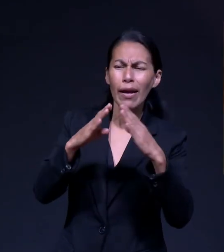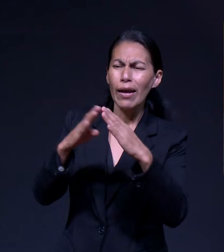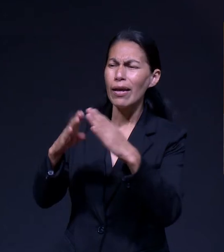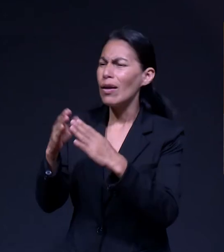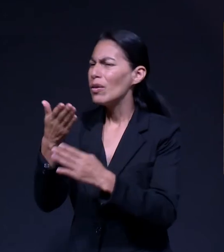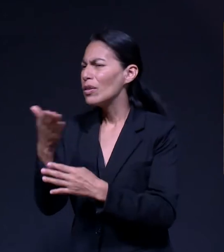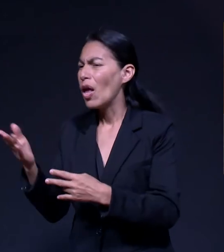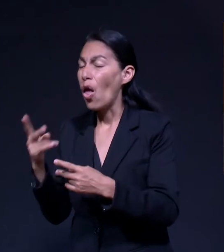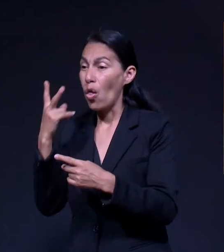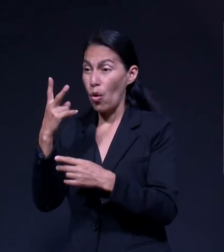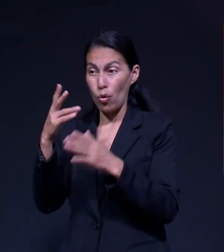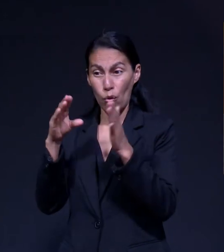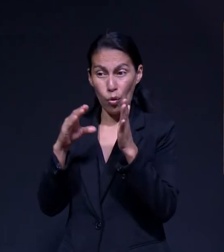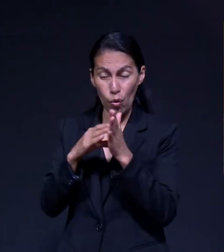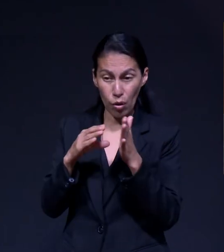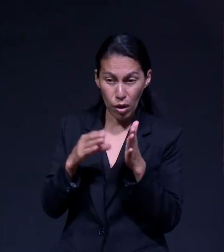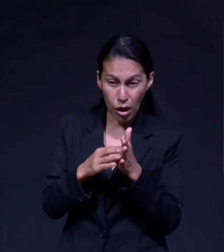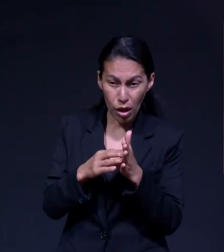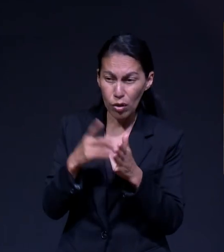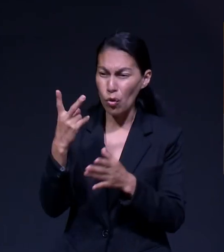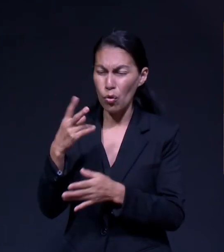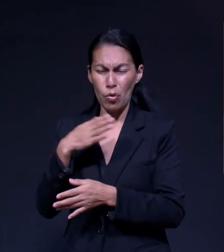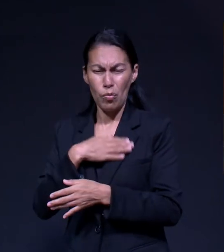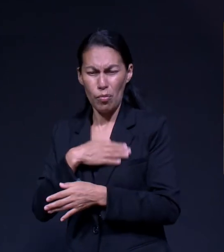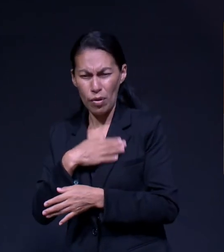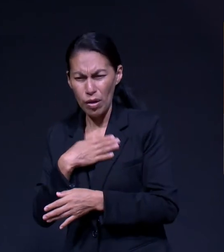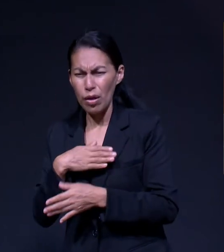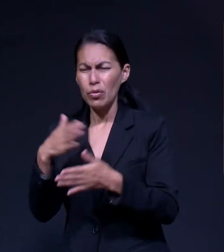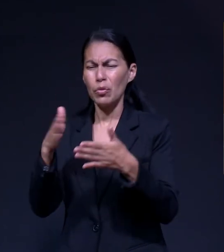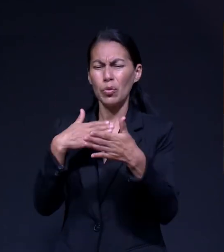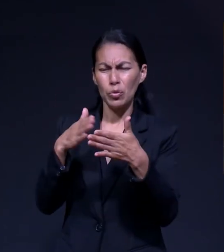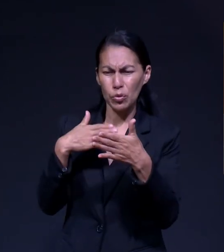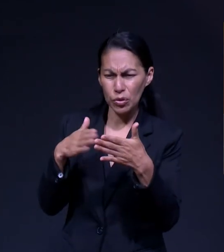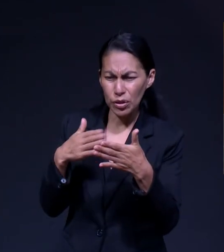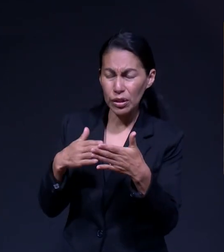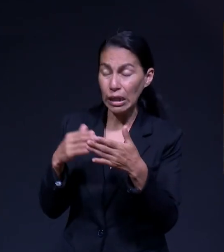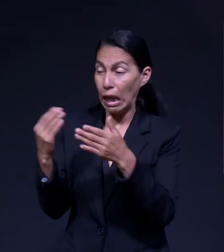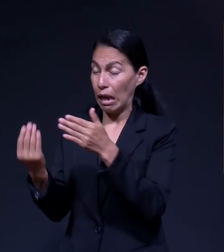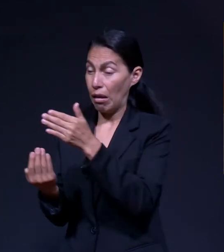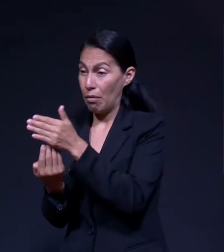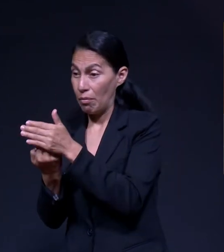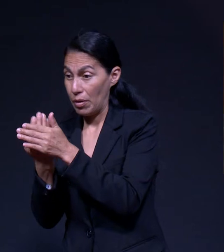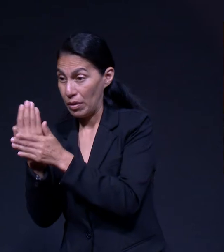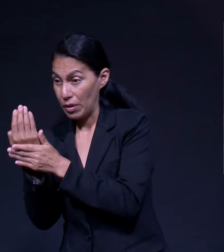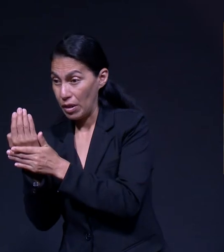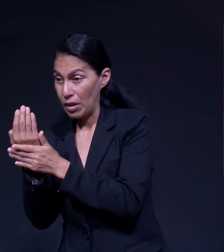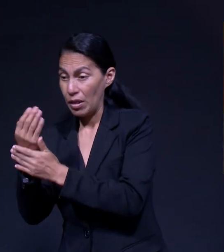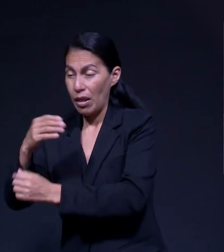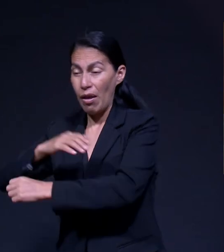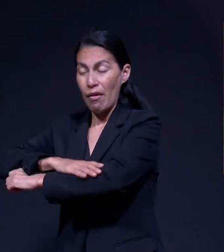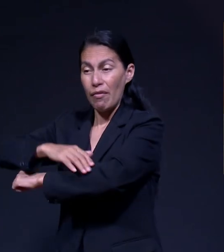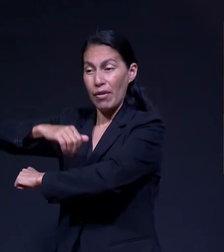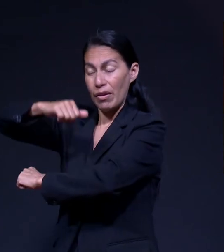pueden encontrar Dos habitaciones Hay dos baños Está la cocina Pueden ver que por la mañana En el ventanal De